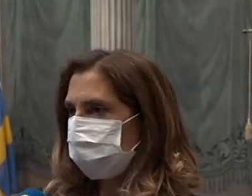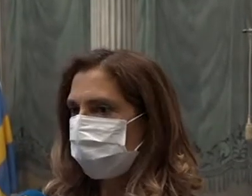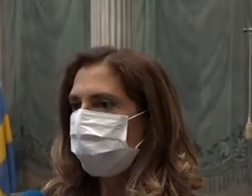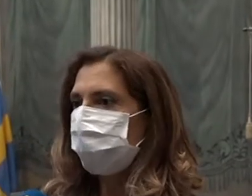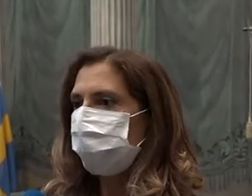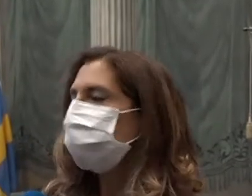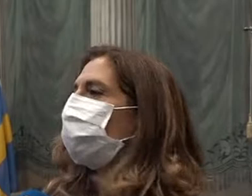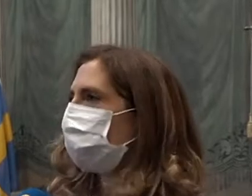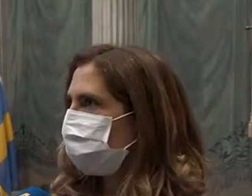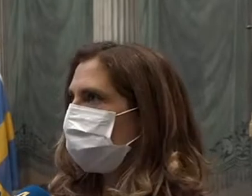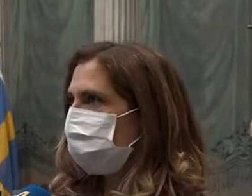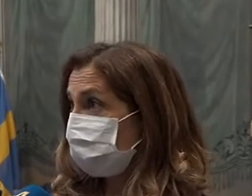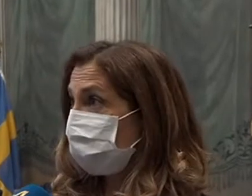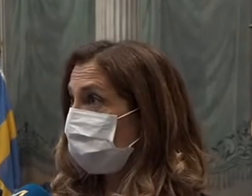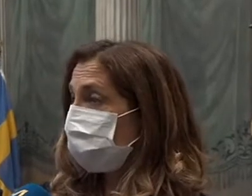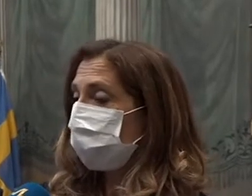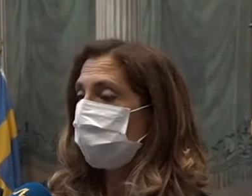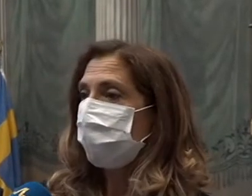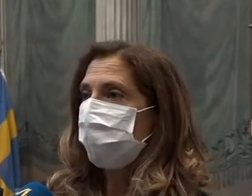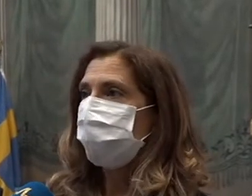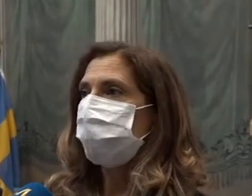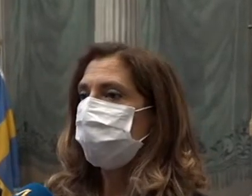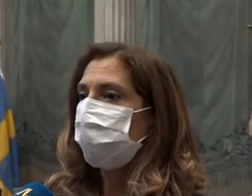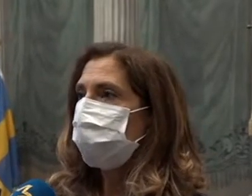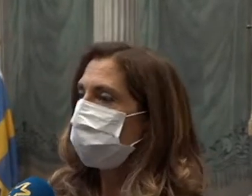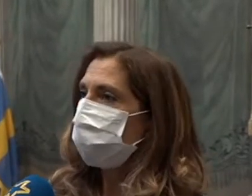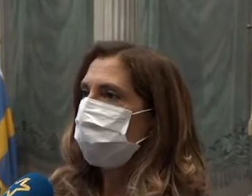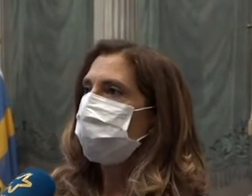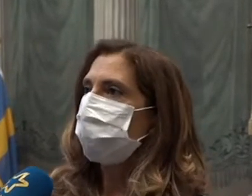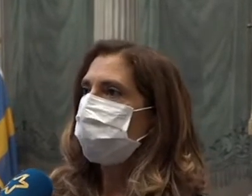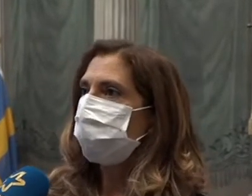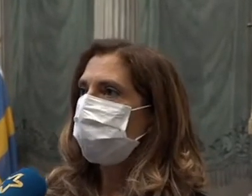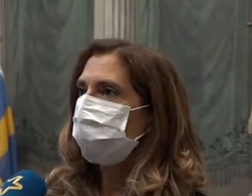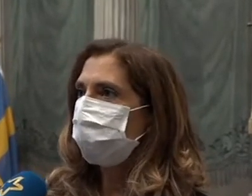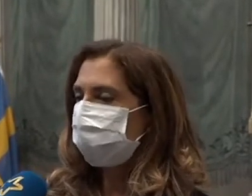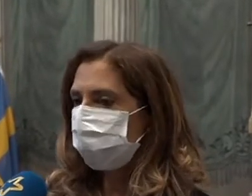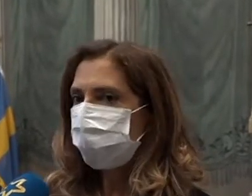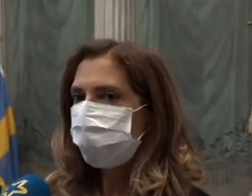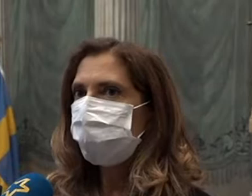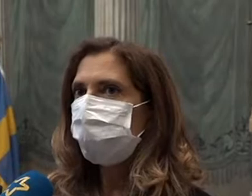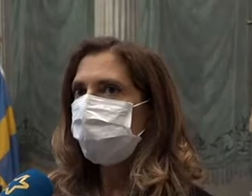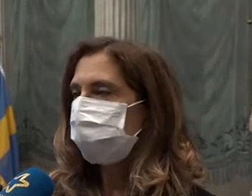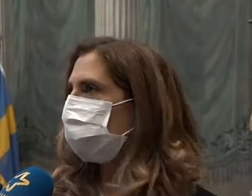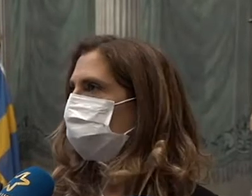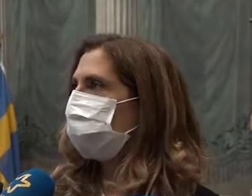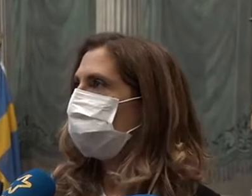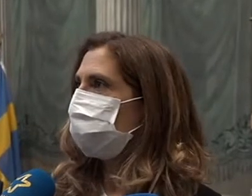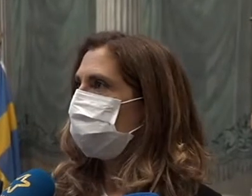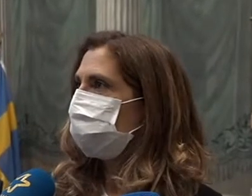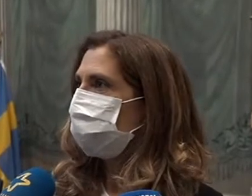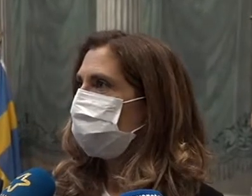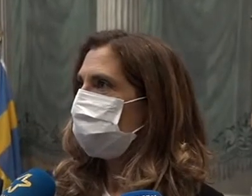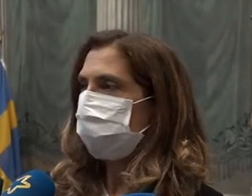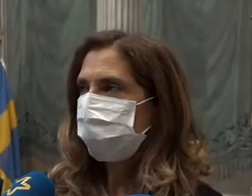volta se ci fosse una seconda ondata arriverà appunto a novembre e questo significherà molto lavoro. Come rassicurazione questa volta siamo